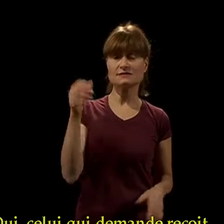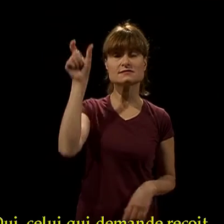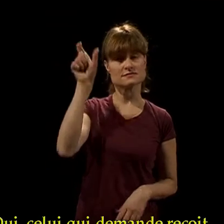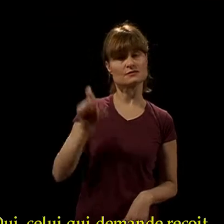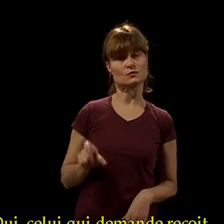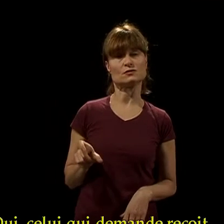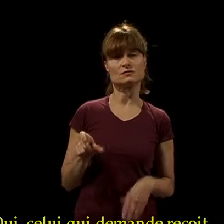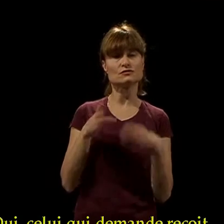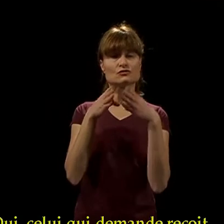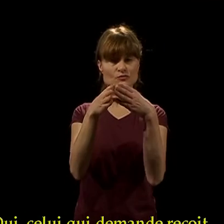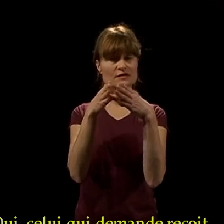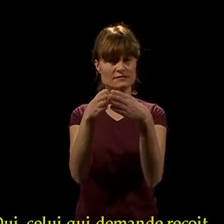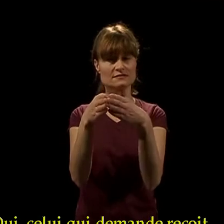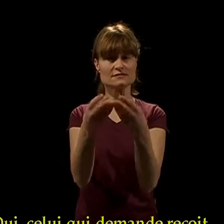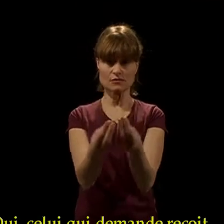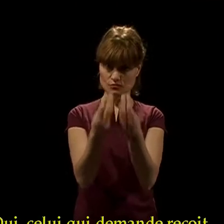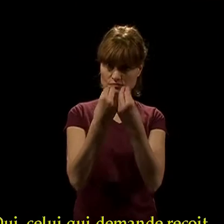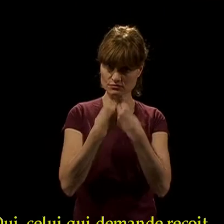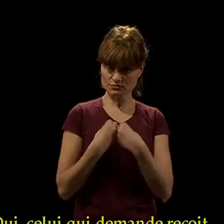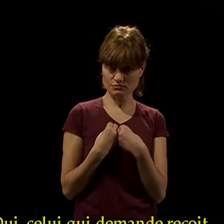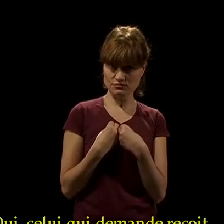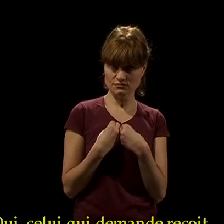Oui, celui qui demande reçoit.